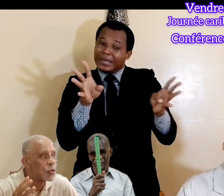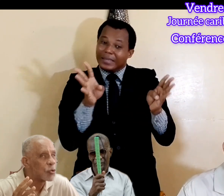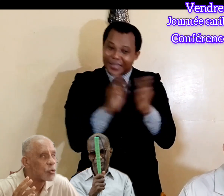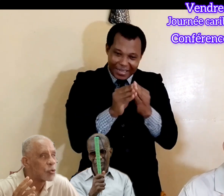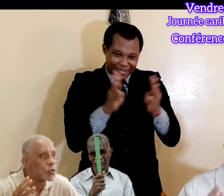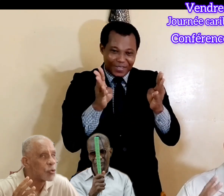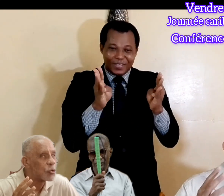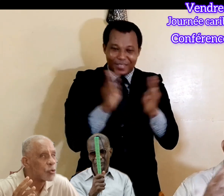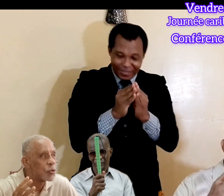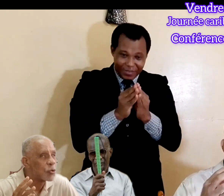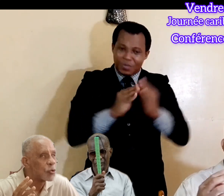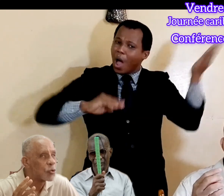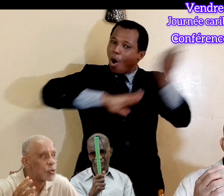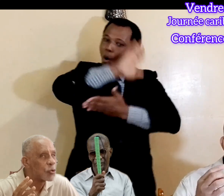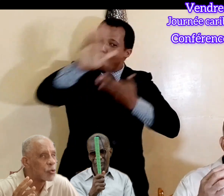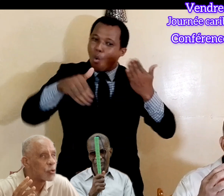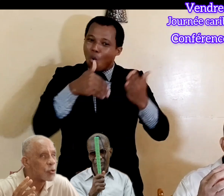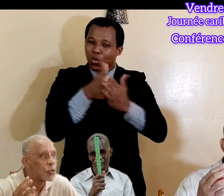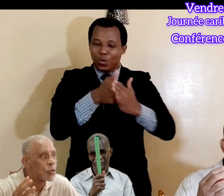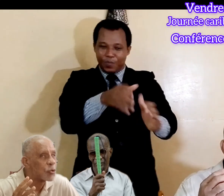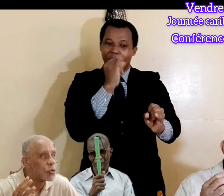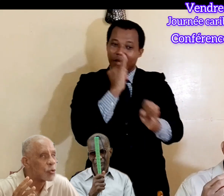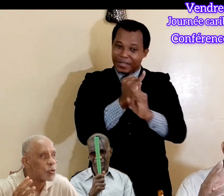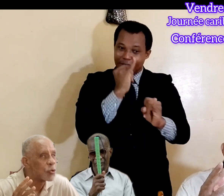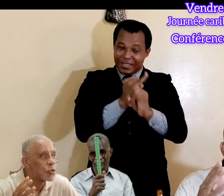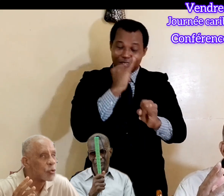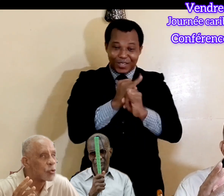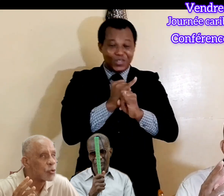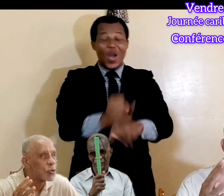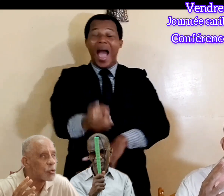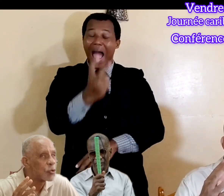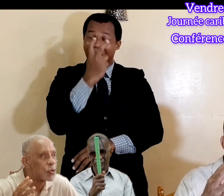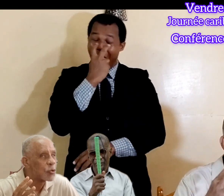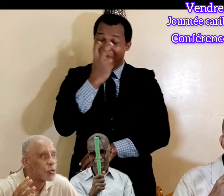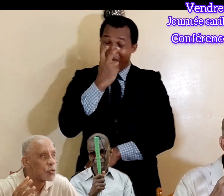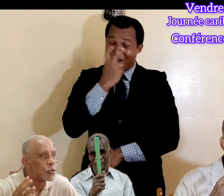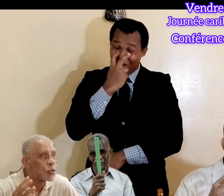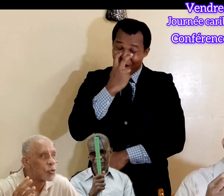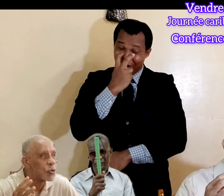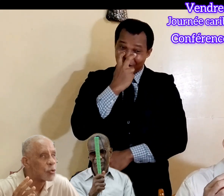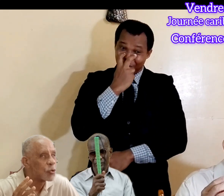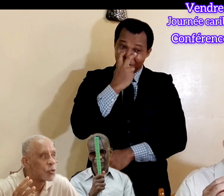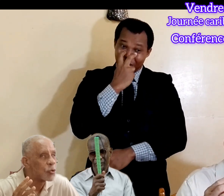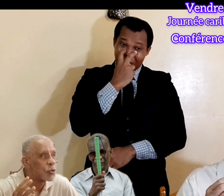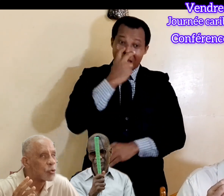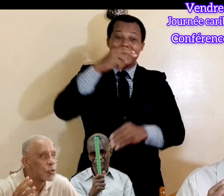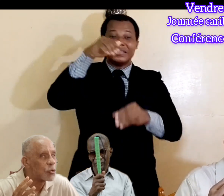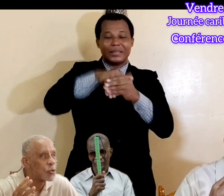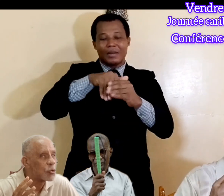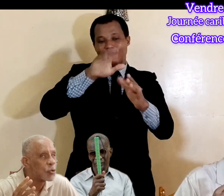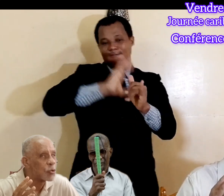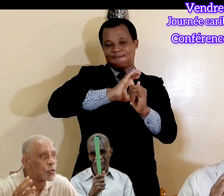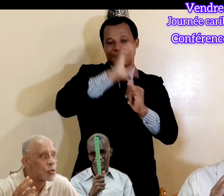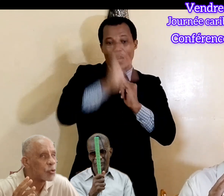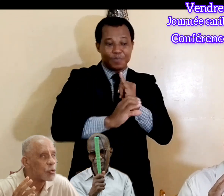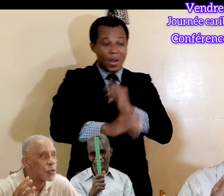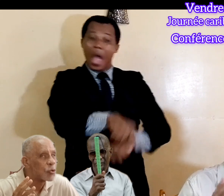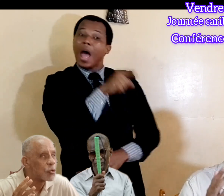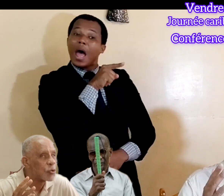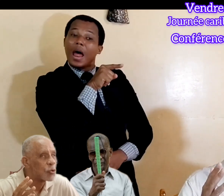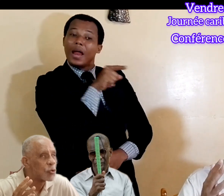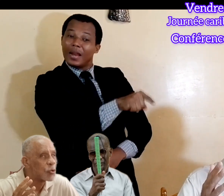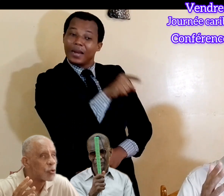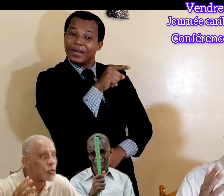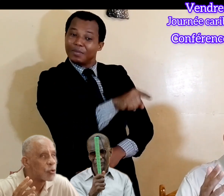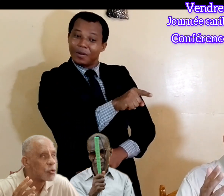rassemblions, toutes institutions d'aveugles qui sont dans le K&N. Je suis un personnel